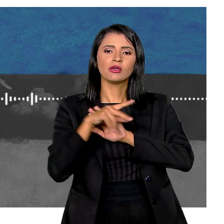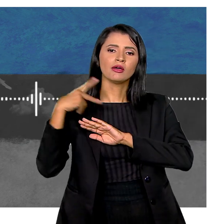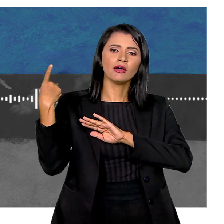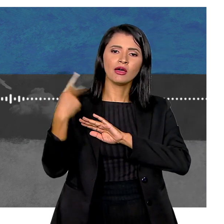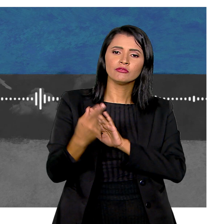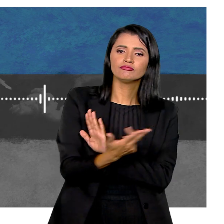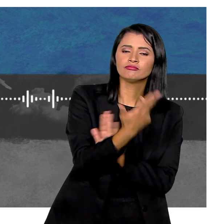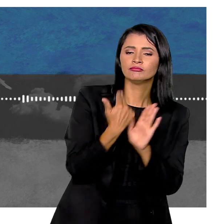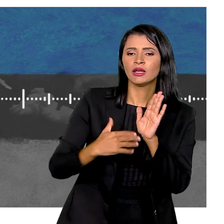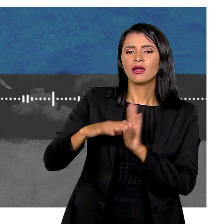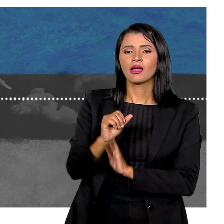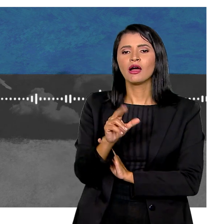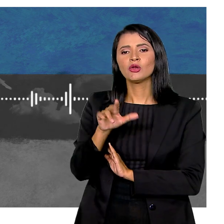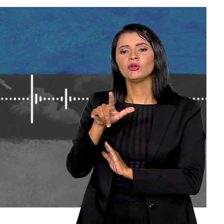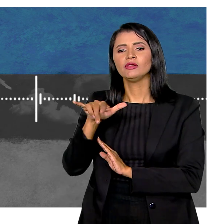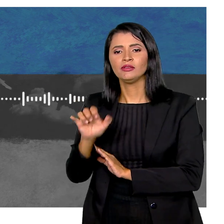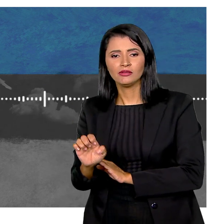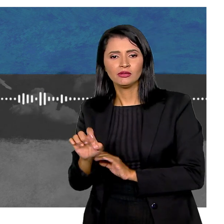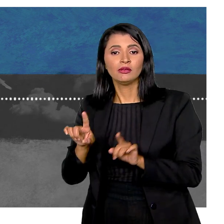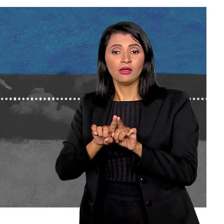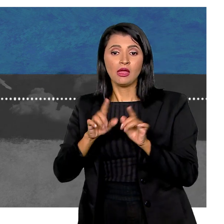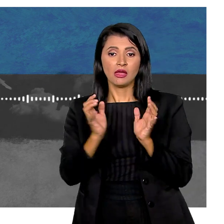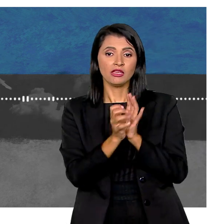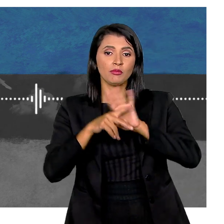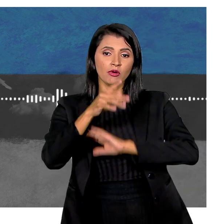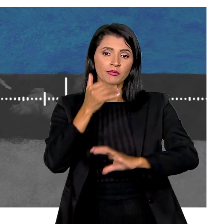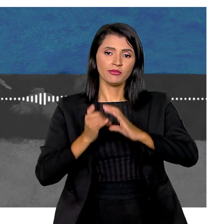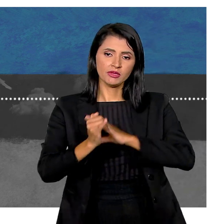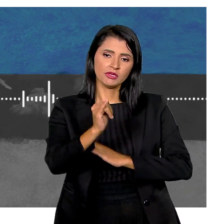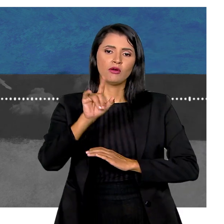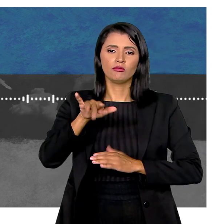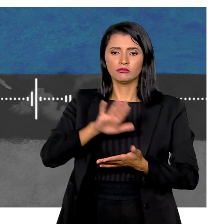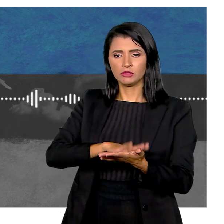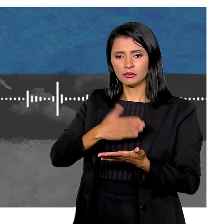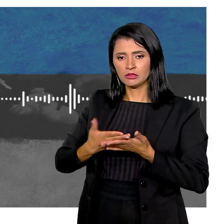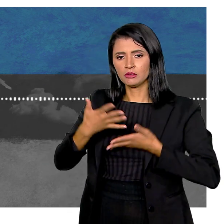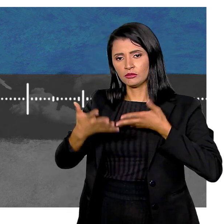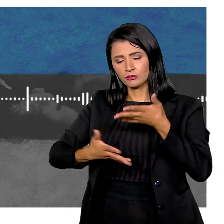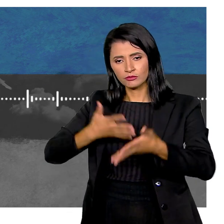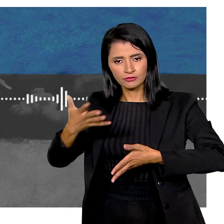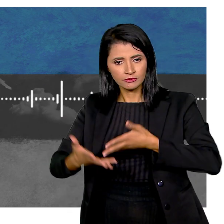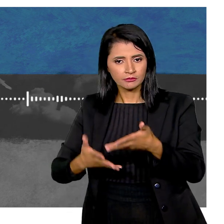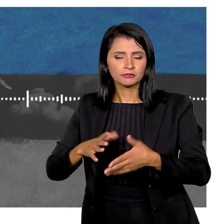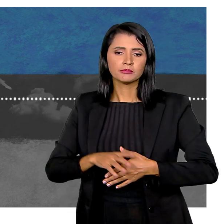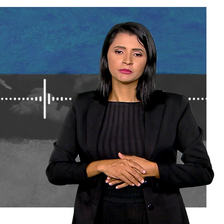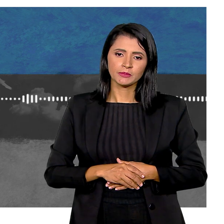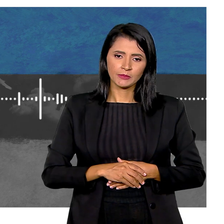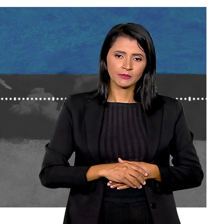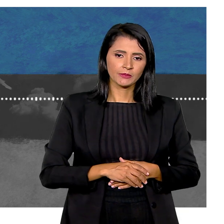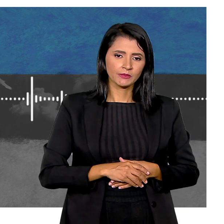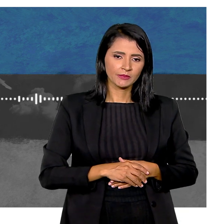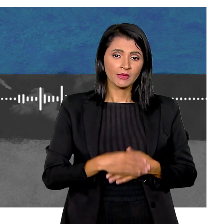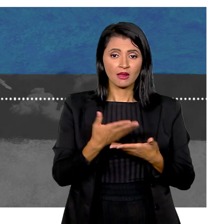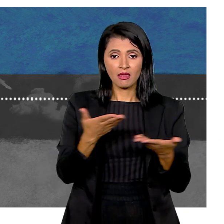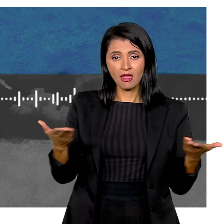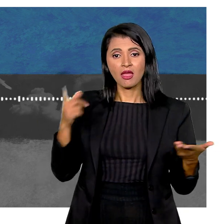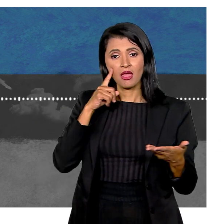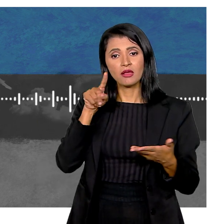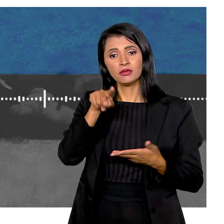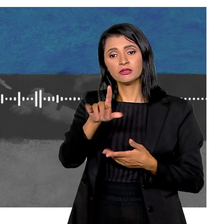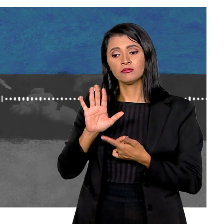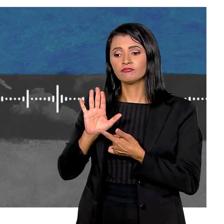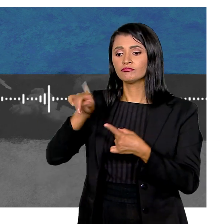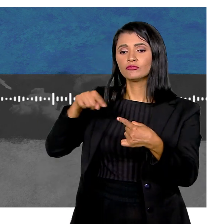visual Tem concepção E design De Caroline Ramos A equipe da IBC Faz a interpretação Na língua brasileira De sinais Libras